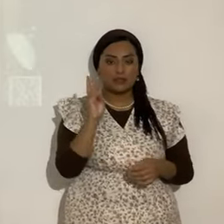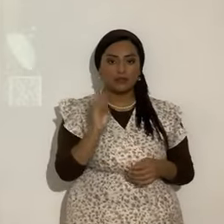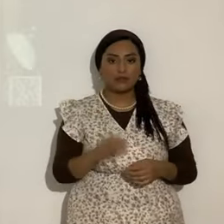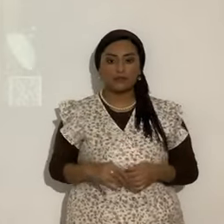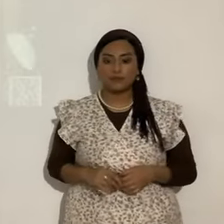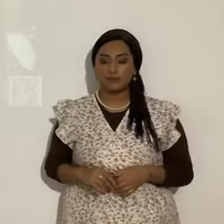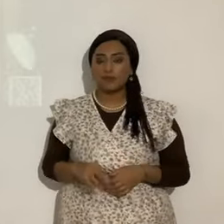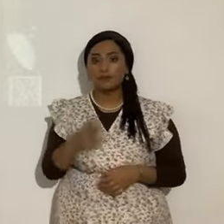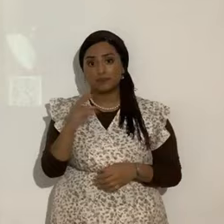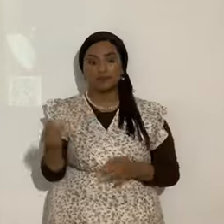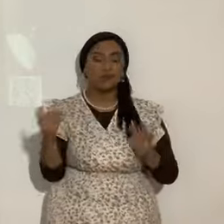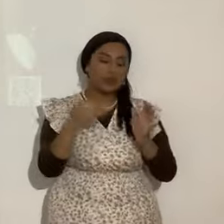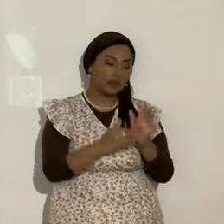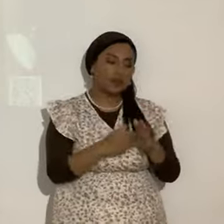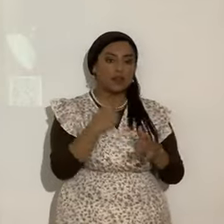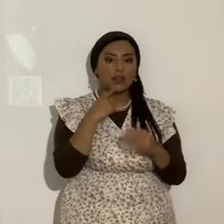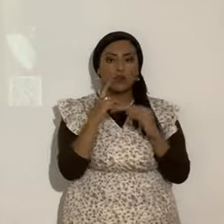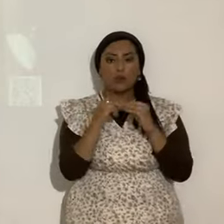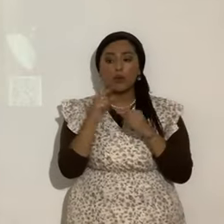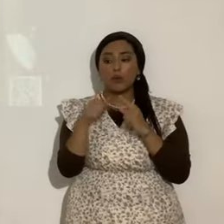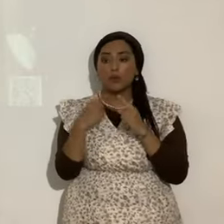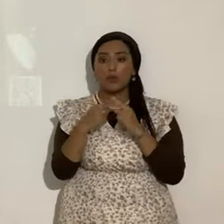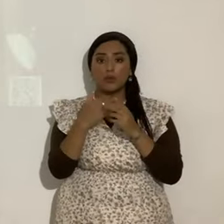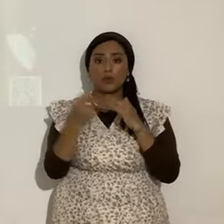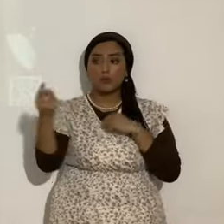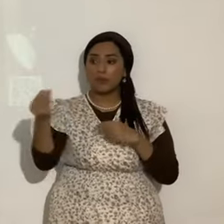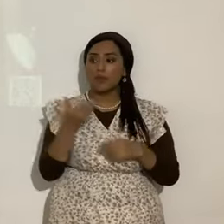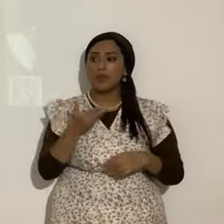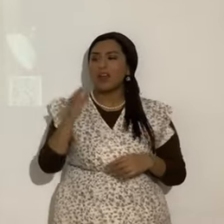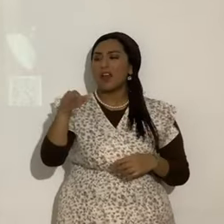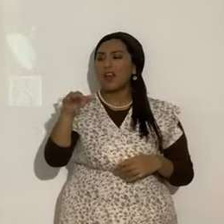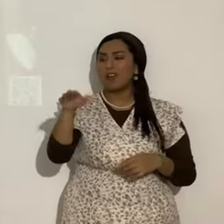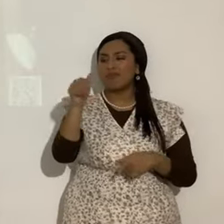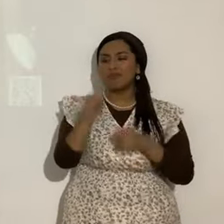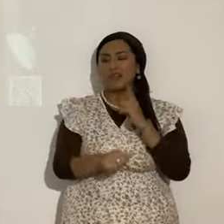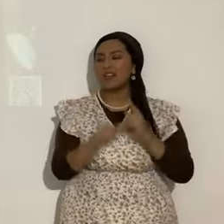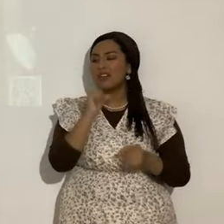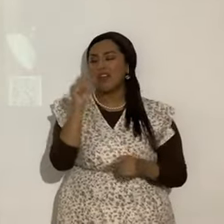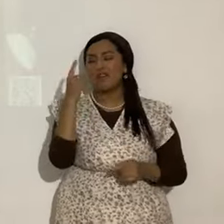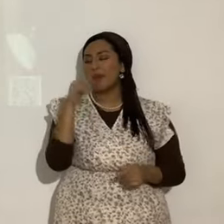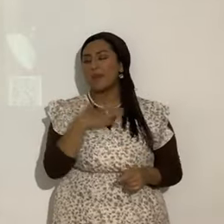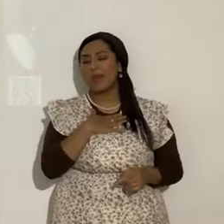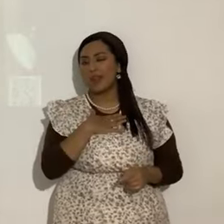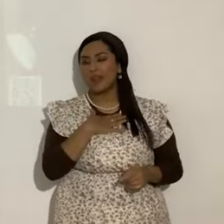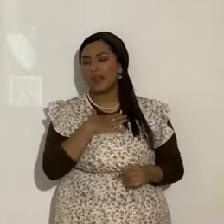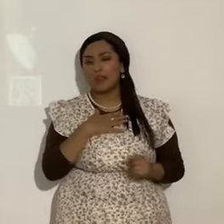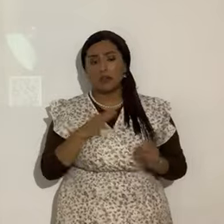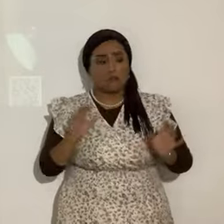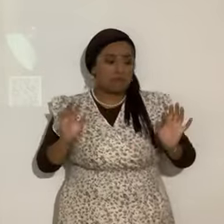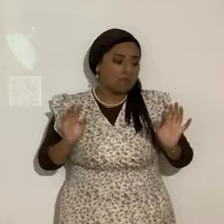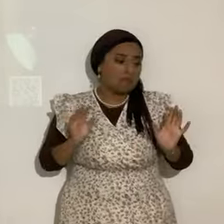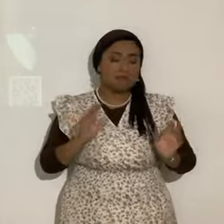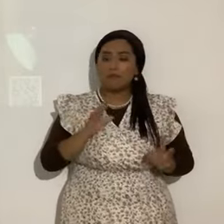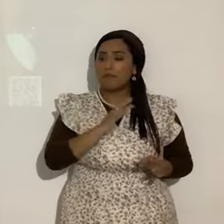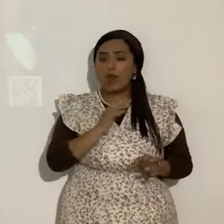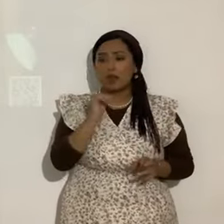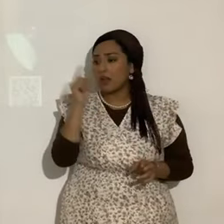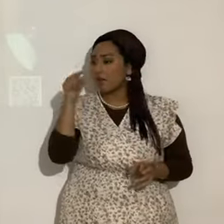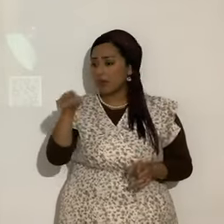y luego repito una vez más cuando alguien me dice, no, la circuncisión no es para mí. Claro que no, la circuncisión no es para ti. ¿Quién dice que es